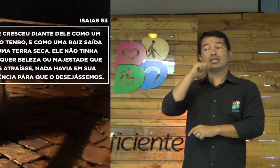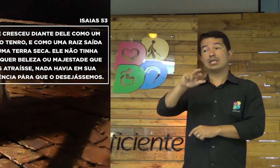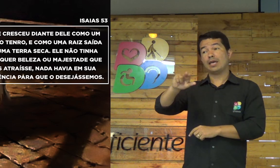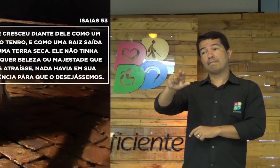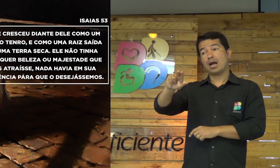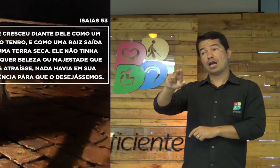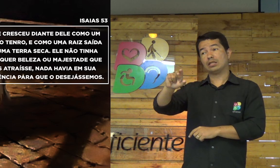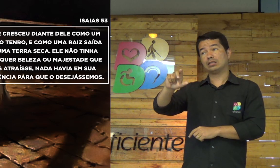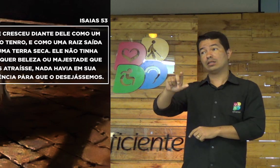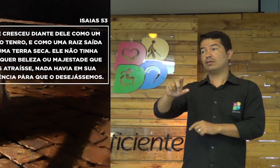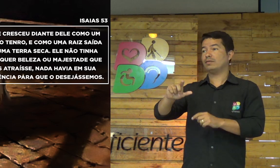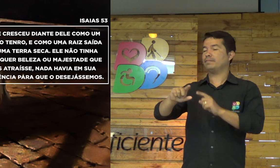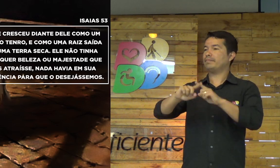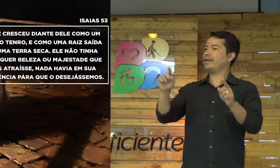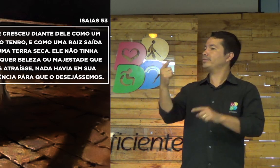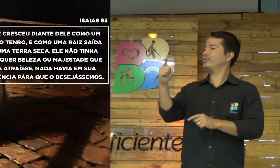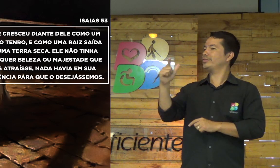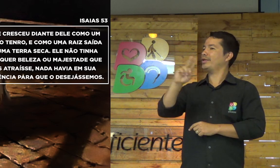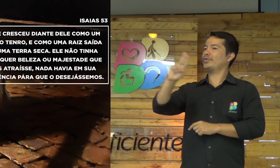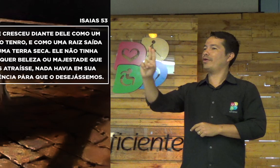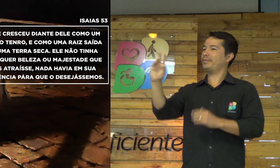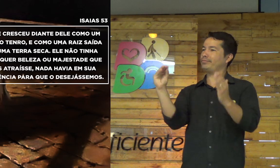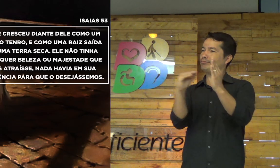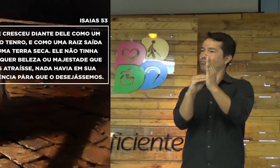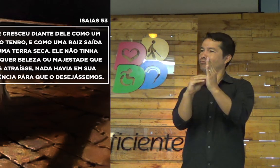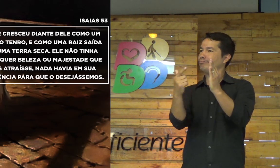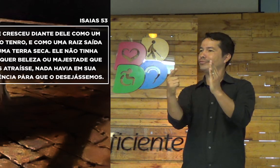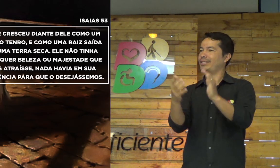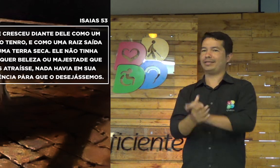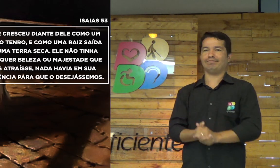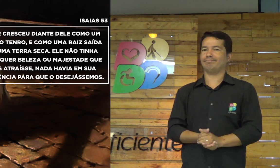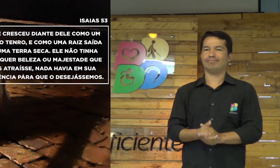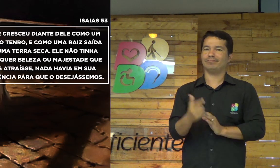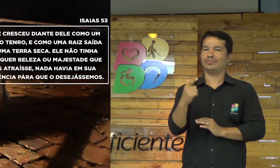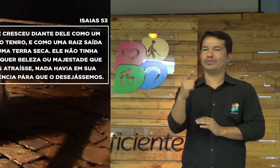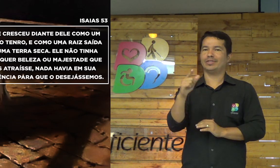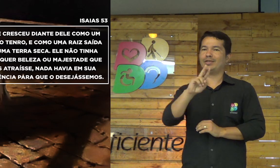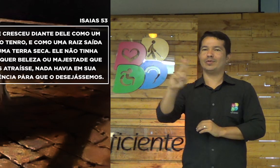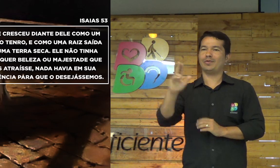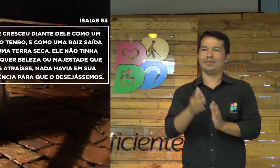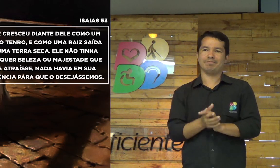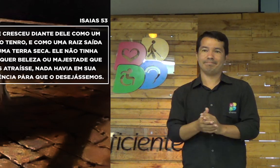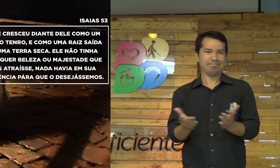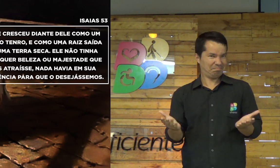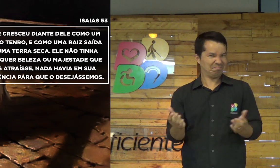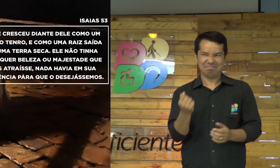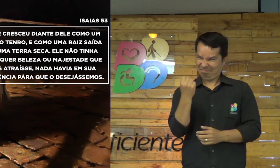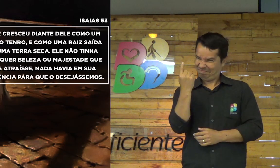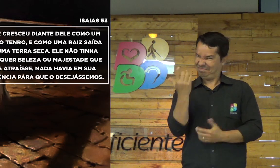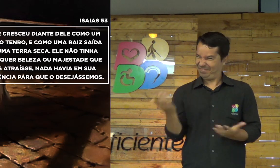Também, eles tinham uma irmã. Mas... Tinha algumas irmãs, mas ali na Bíblia não aparece o nome delas.